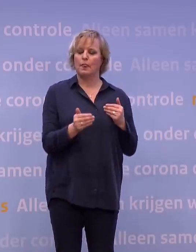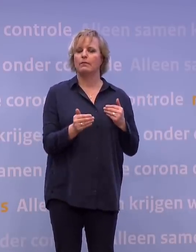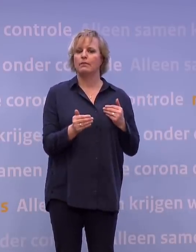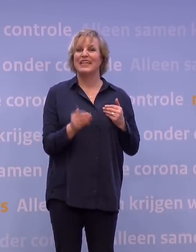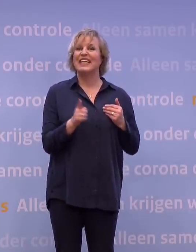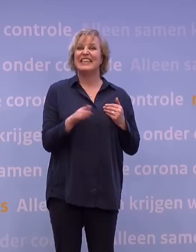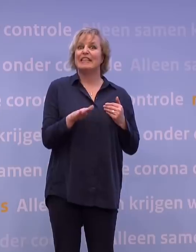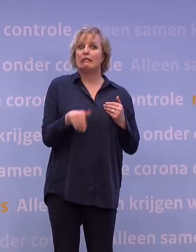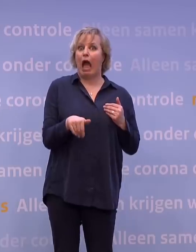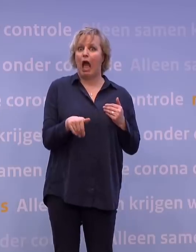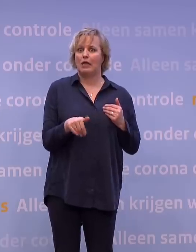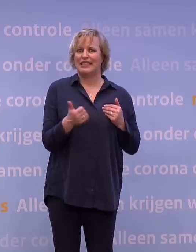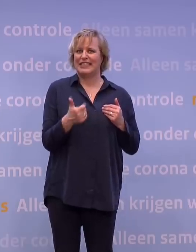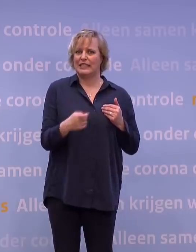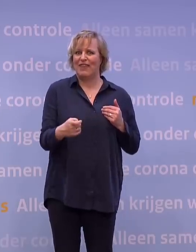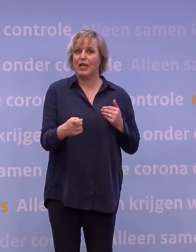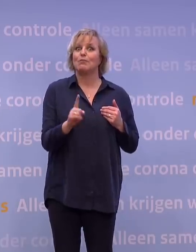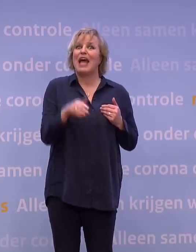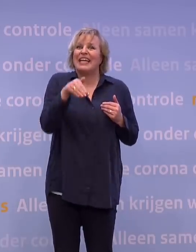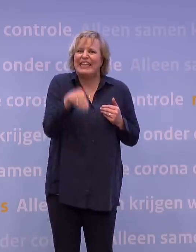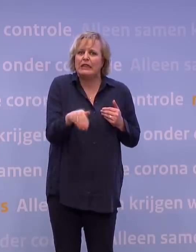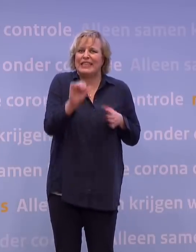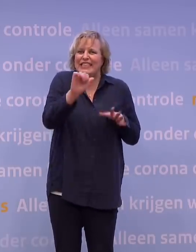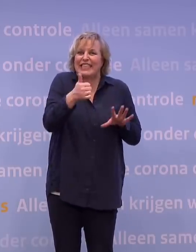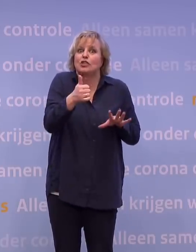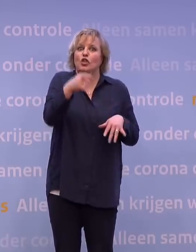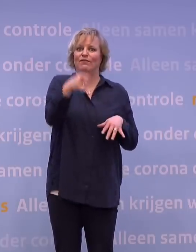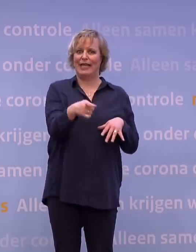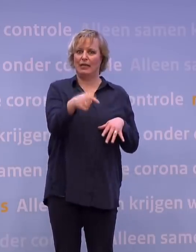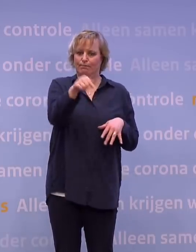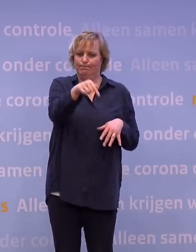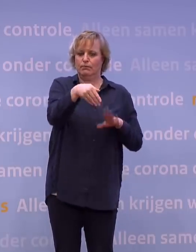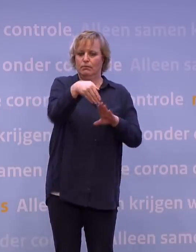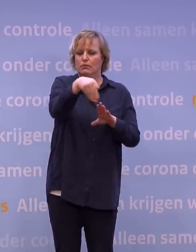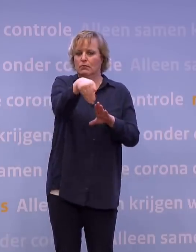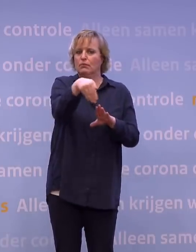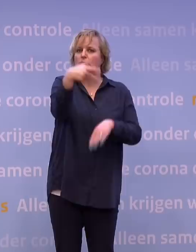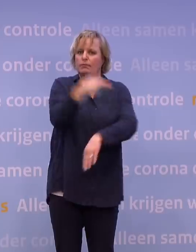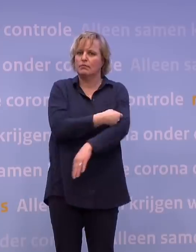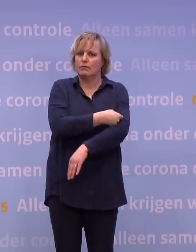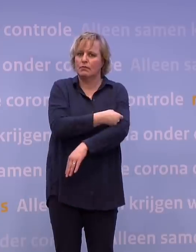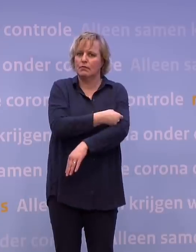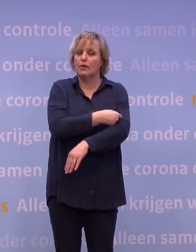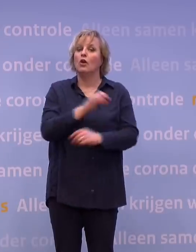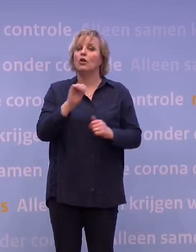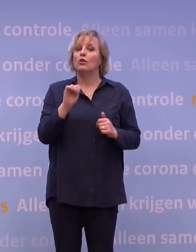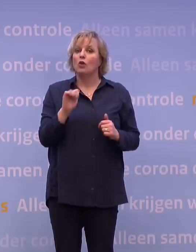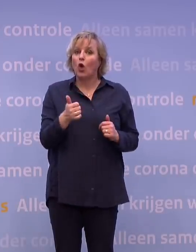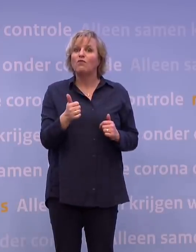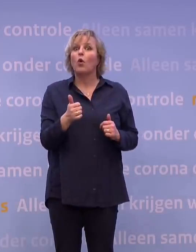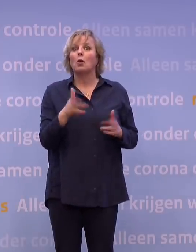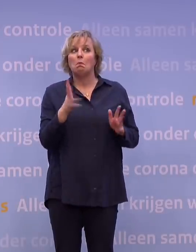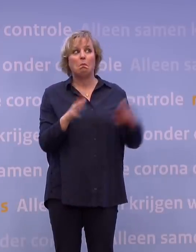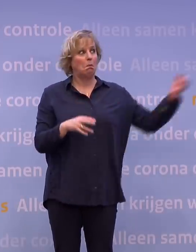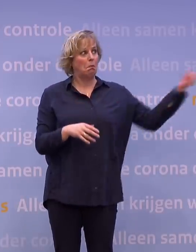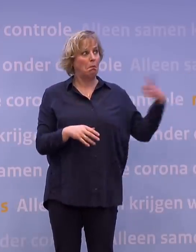niet na zes weken, het is in de zesde week. Zodat we ons ook nog, laten we zeggen, een naar beneden toe bijgestelde levering kunnen